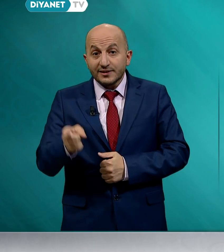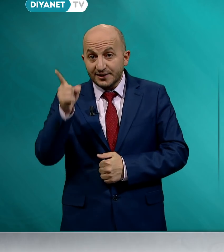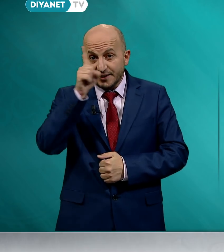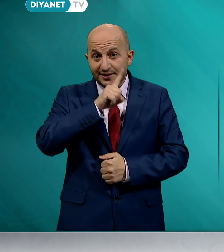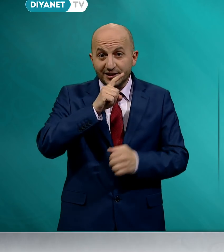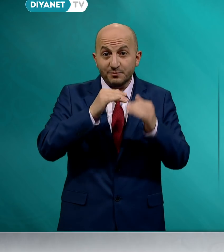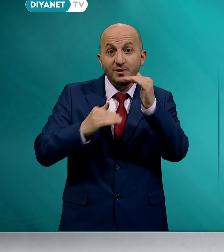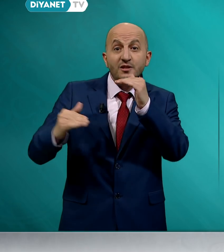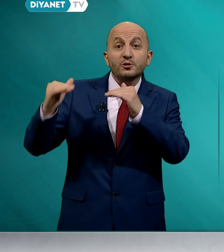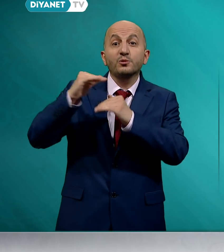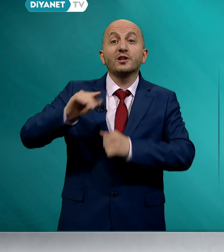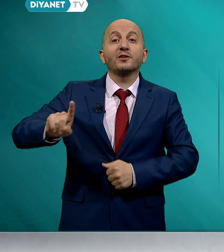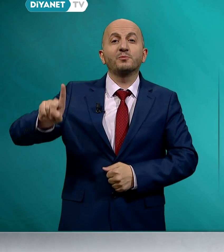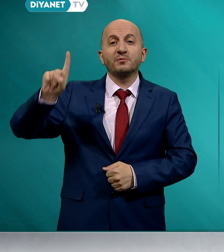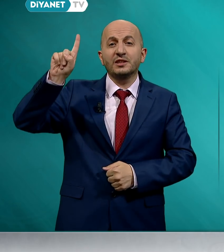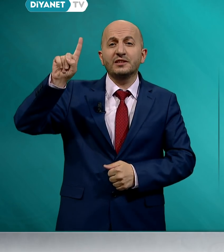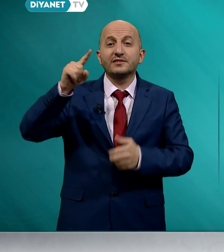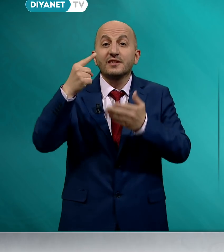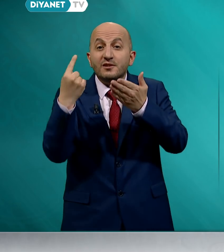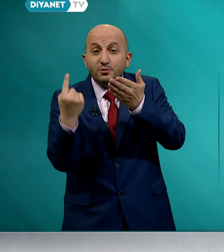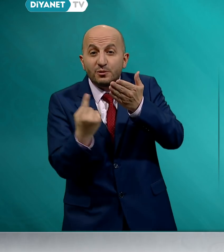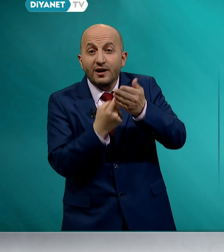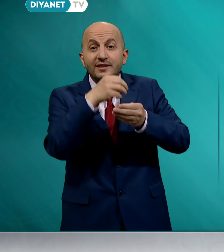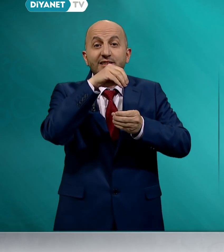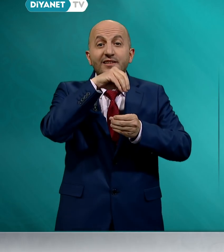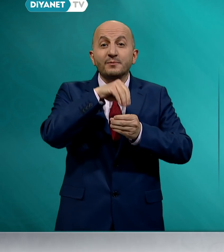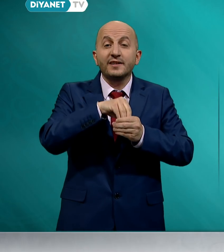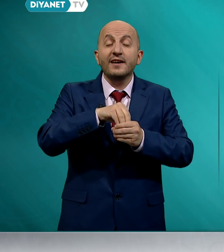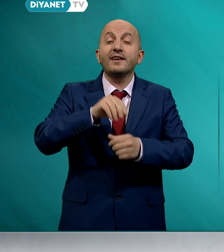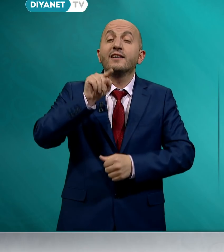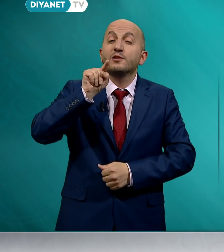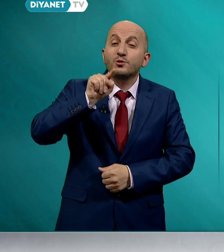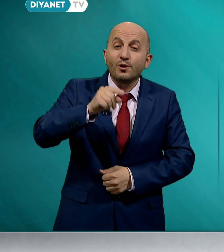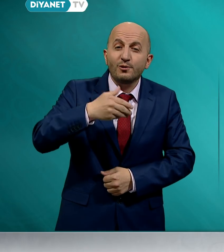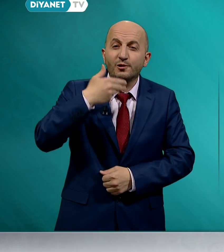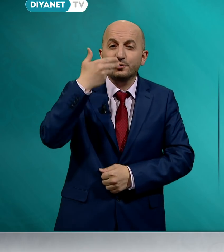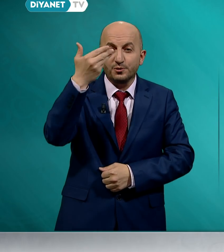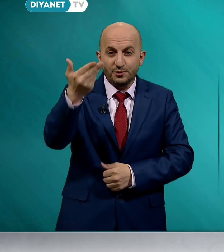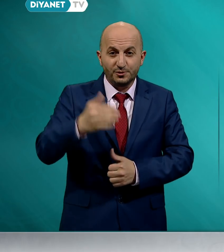Nitekim Yüce Rabbimiz Kur'an-ı Kerim'de şöyle buyurur.